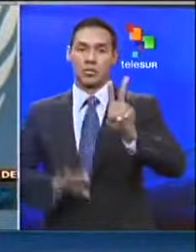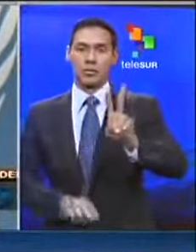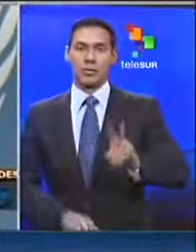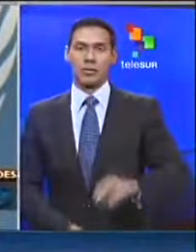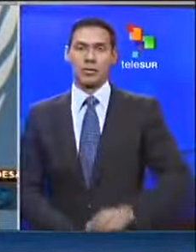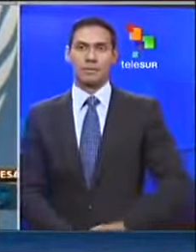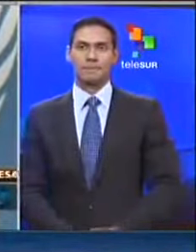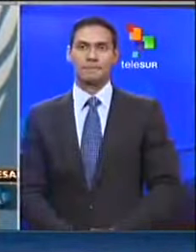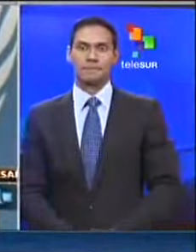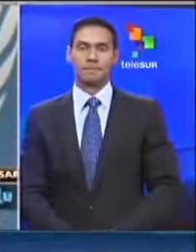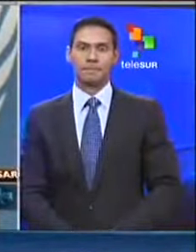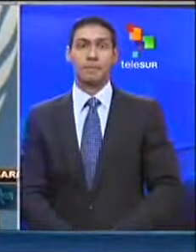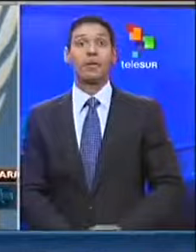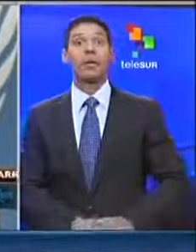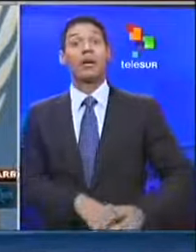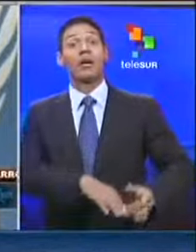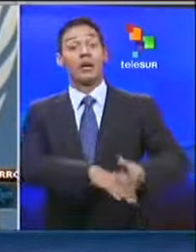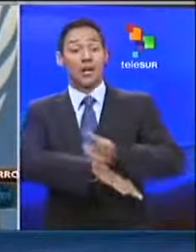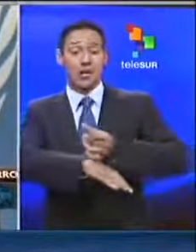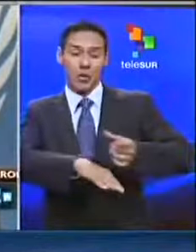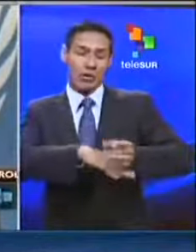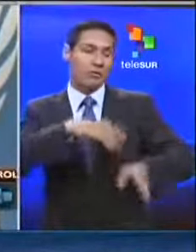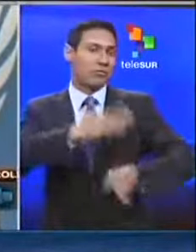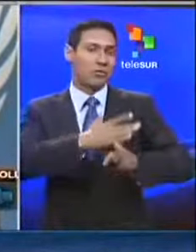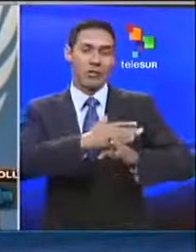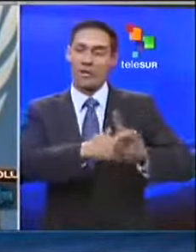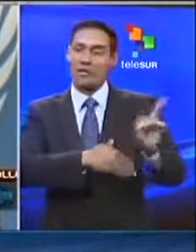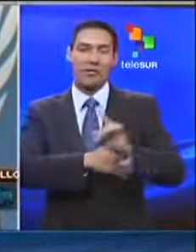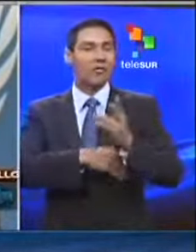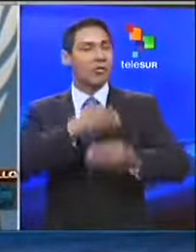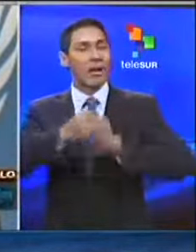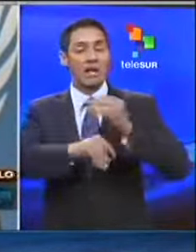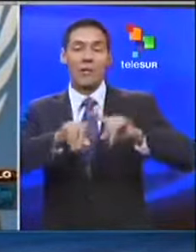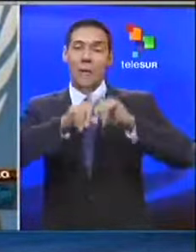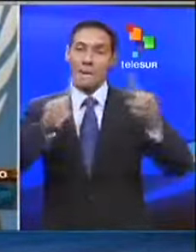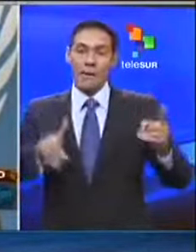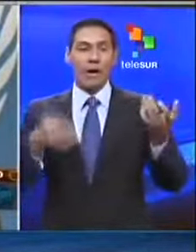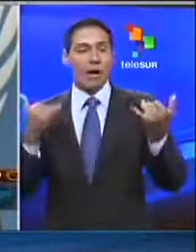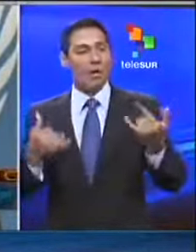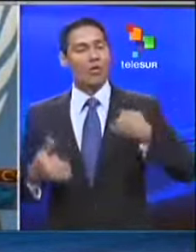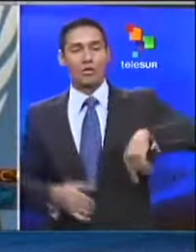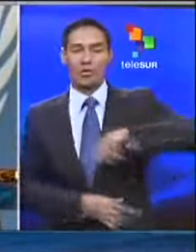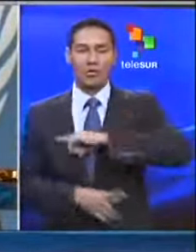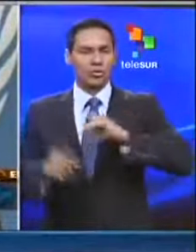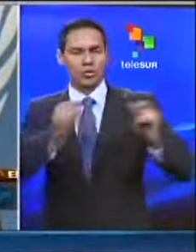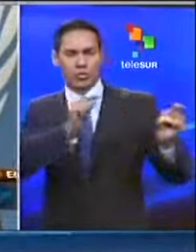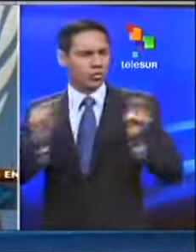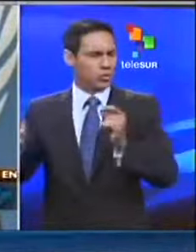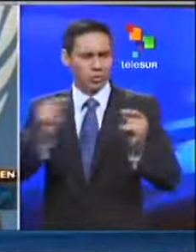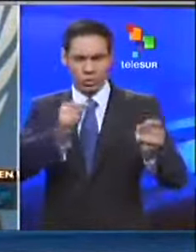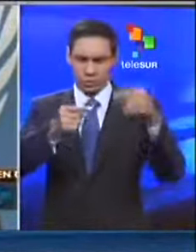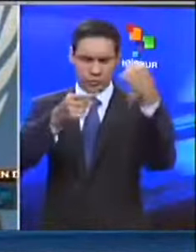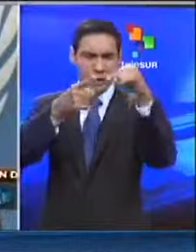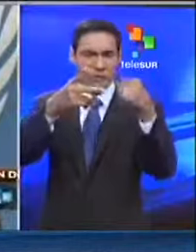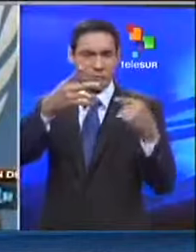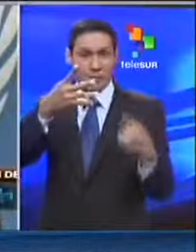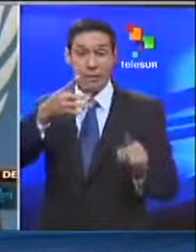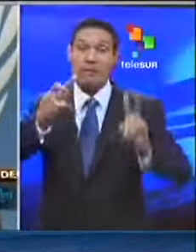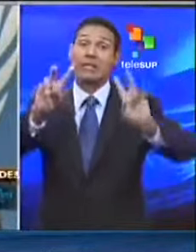El gobierno aún no lo ha hecho, pero hemos estado discutiendo un gran número de temas,